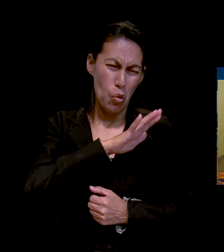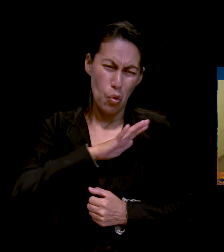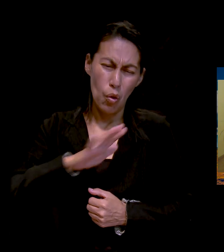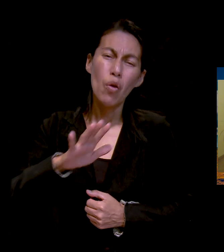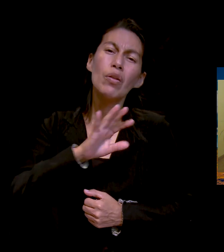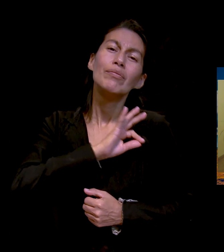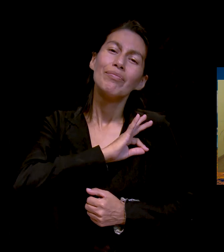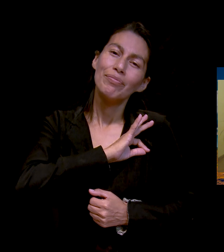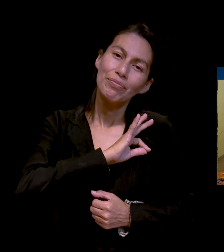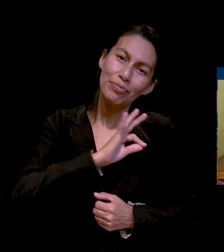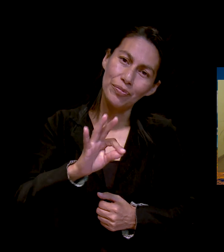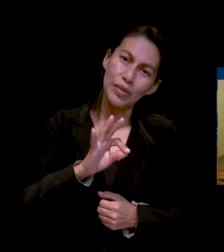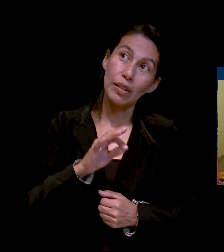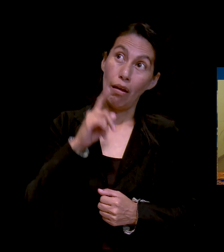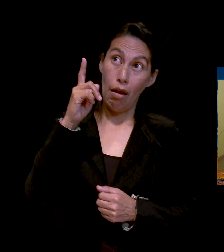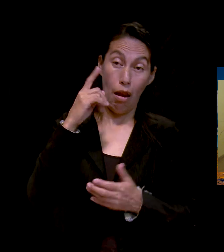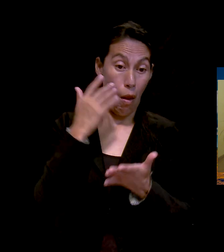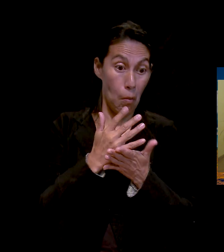obstáculo.